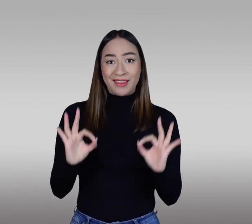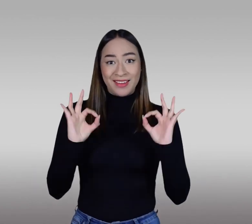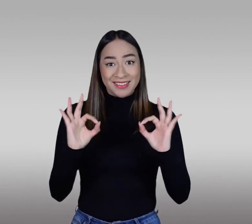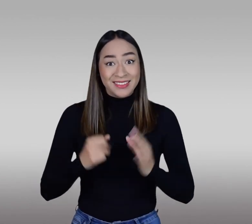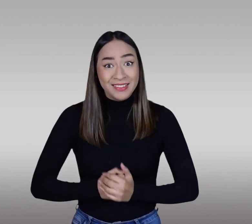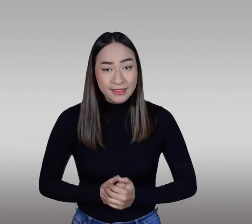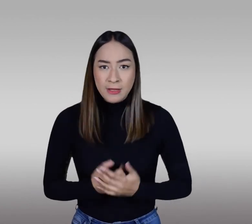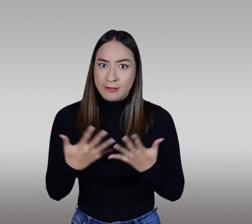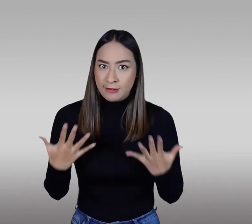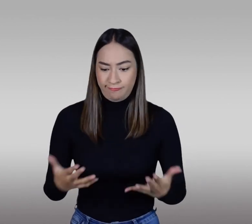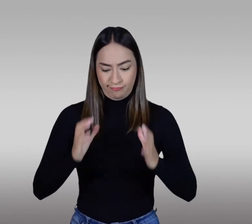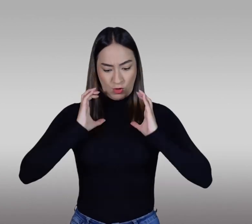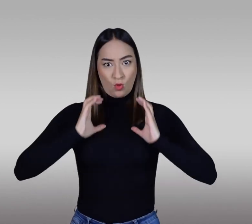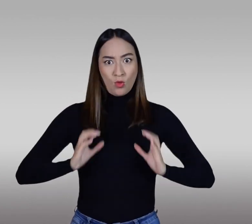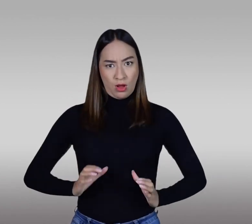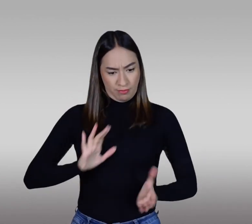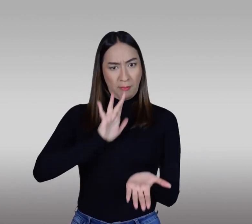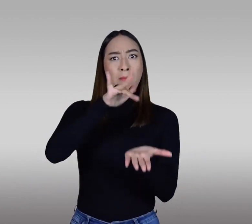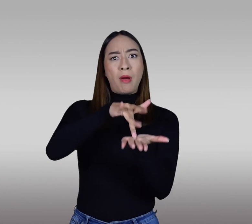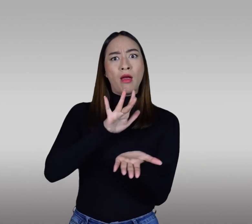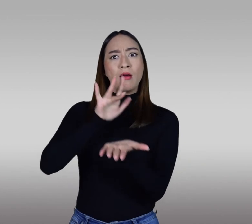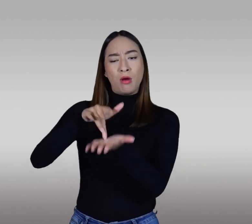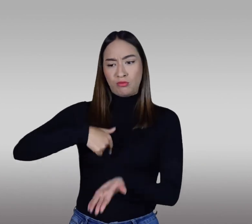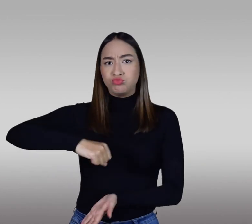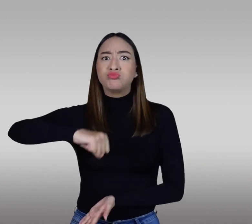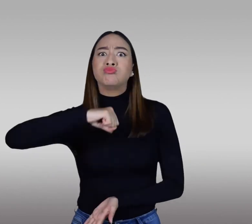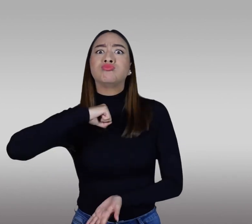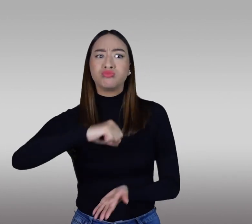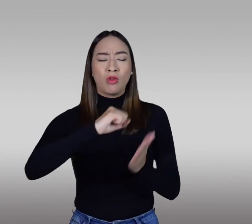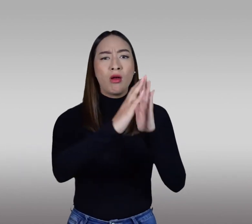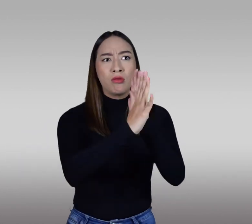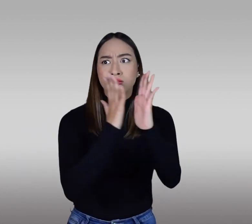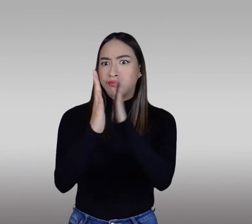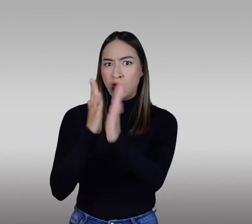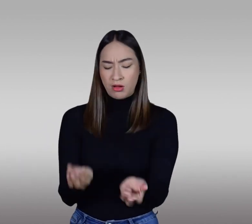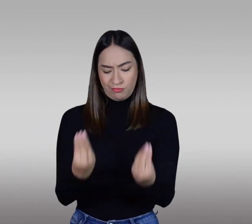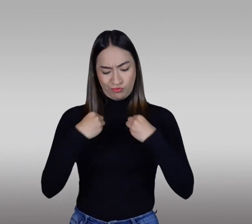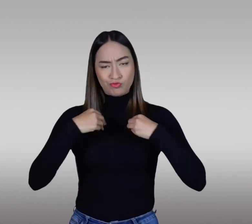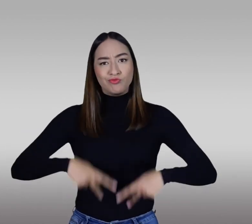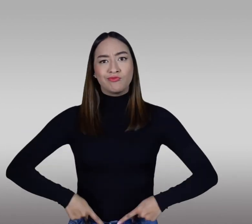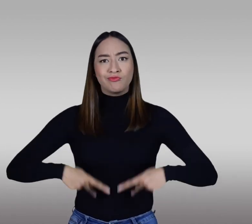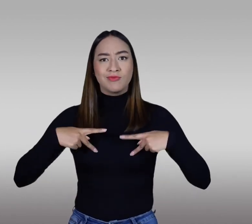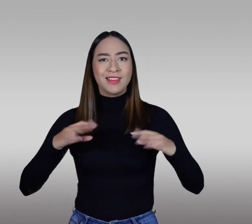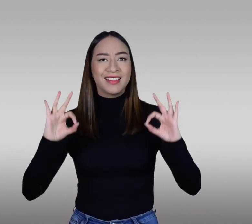efectiva y por lo tanto goce pleno de sus derechos como ciudadanos, lo que conlleva una mejor calidad de vida.